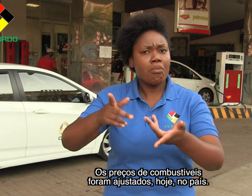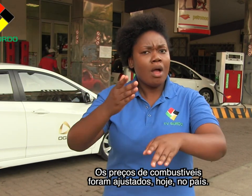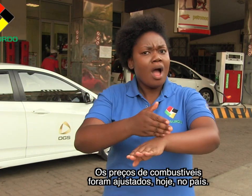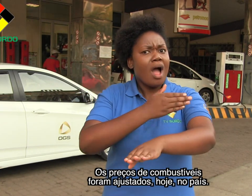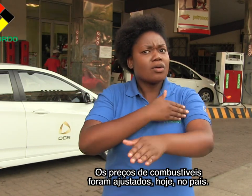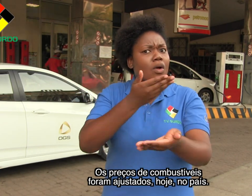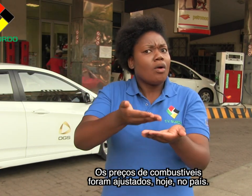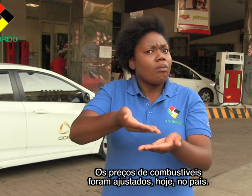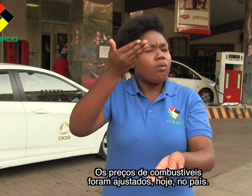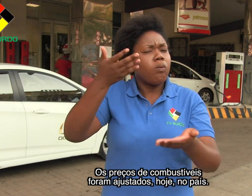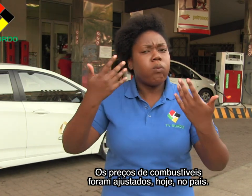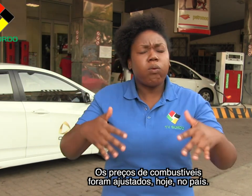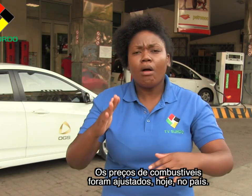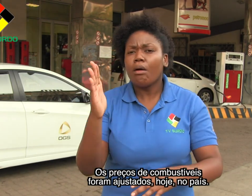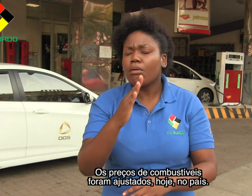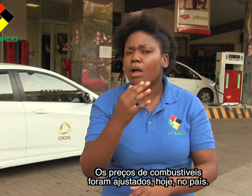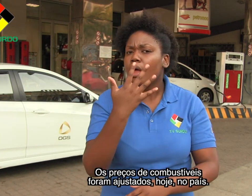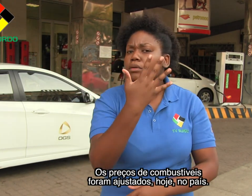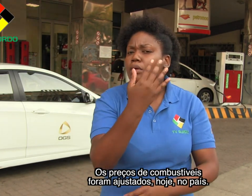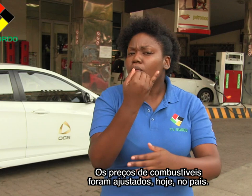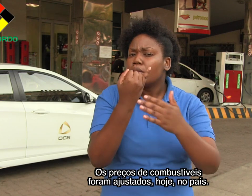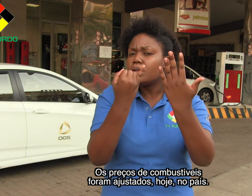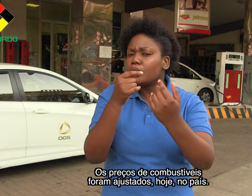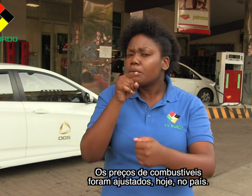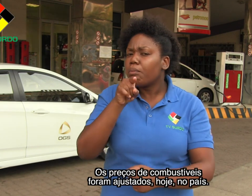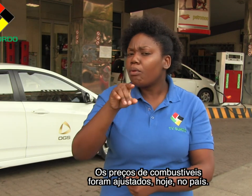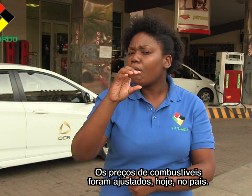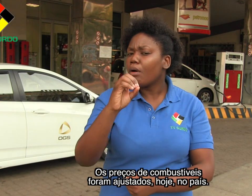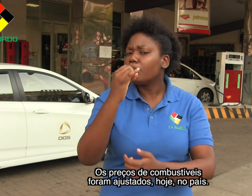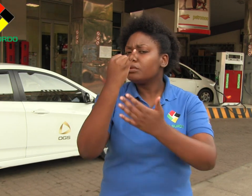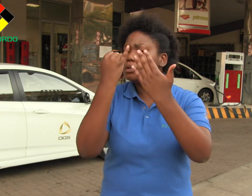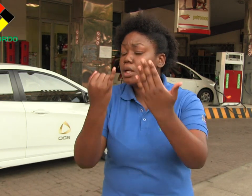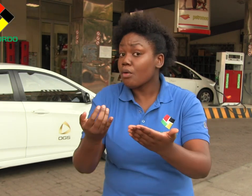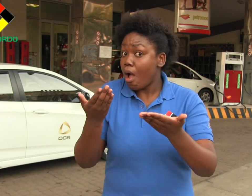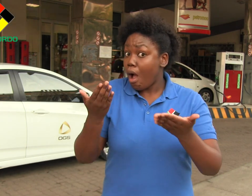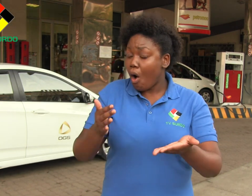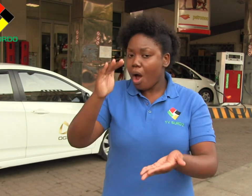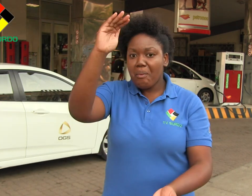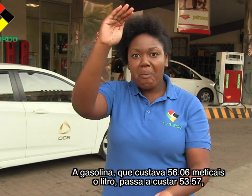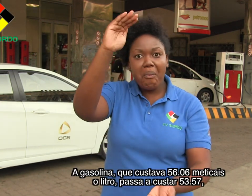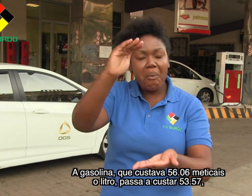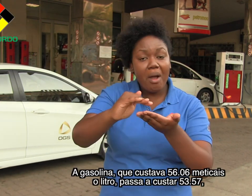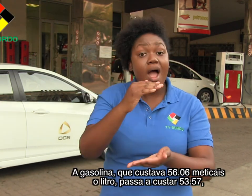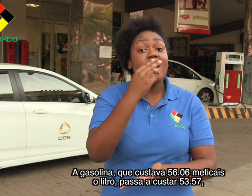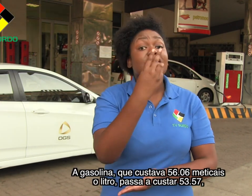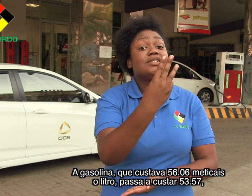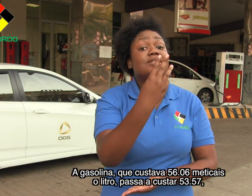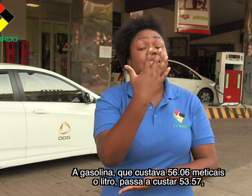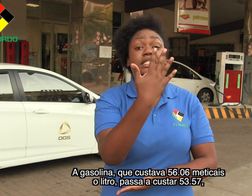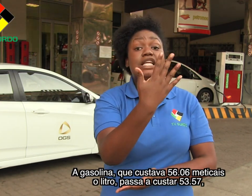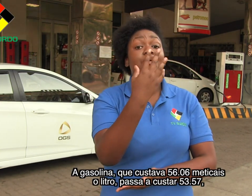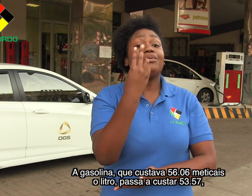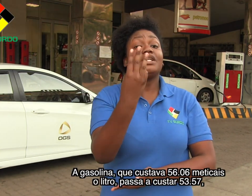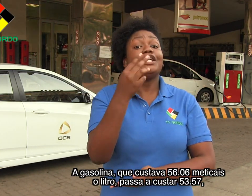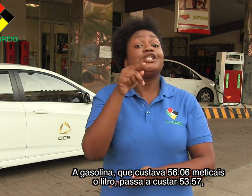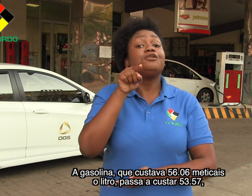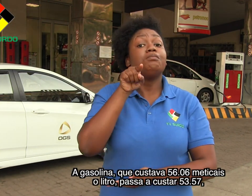Os preços de combustíveis foram ajustados hoje no país. A gasolina, que custava 56